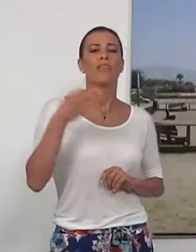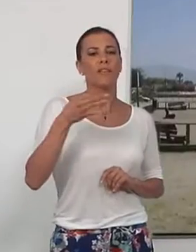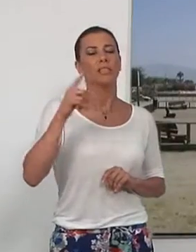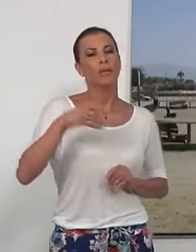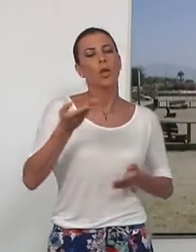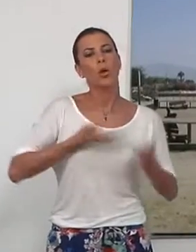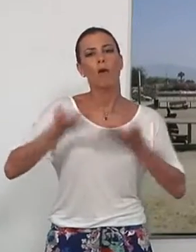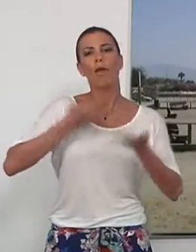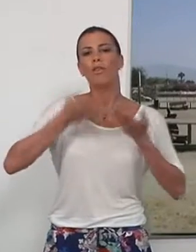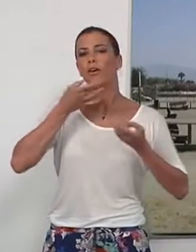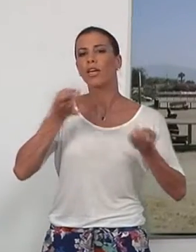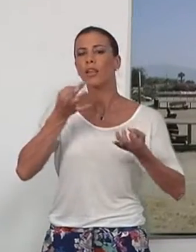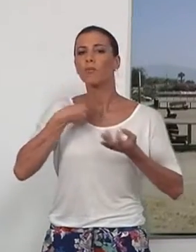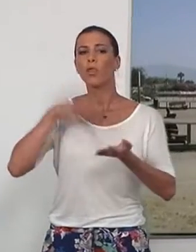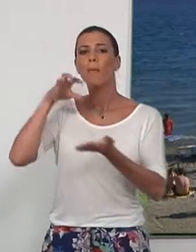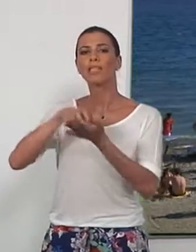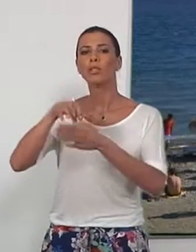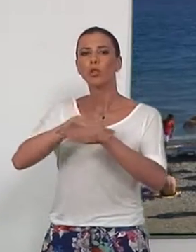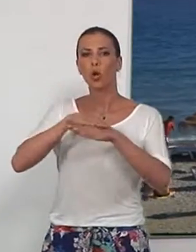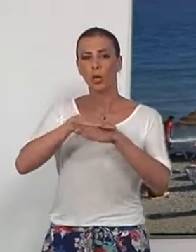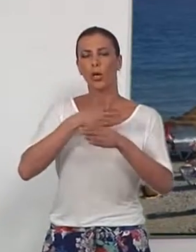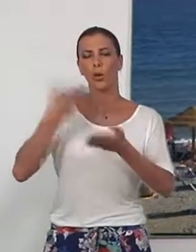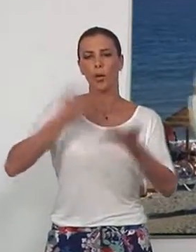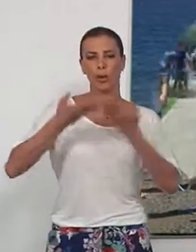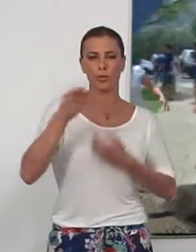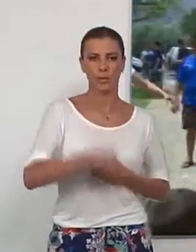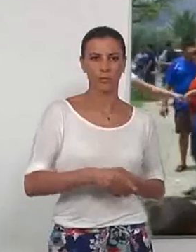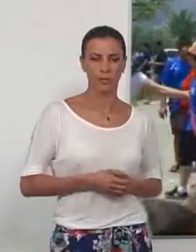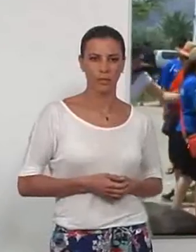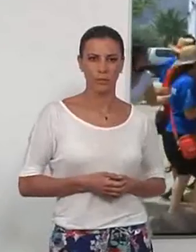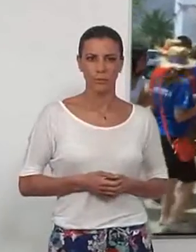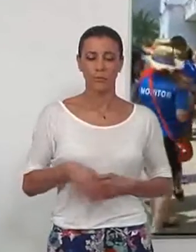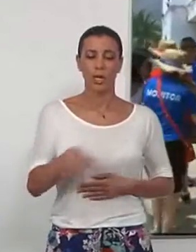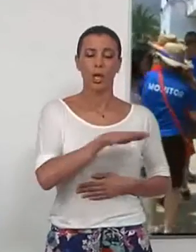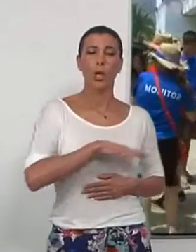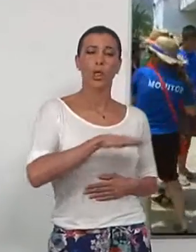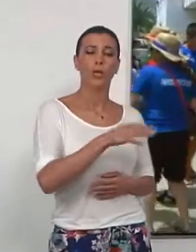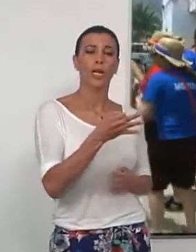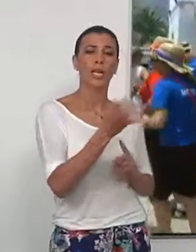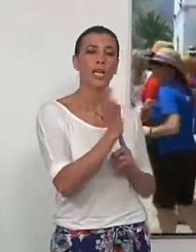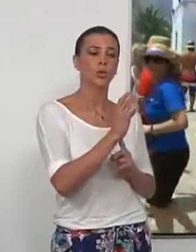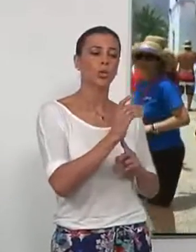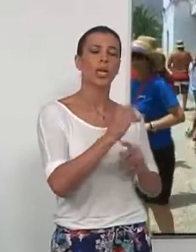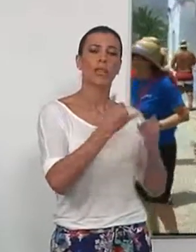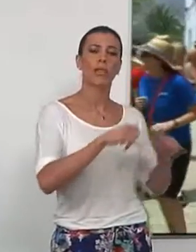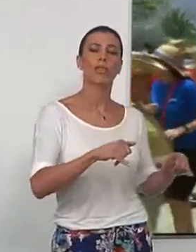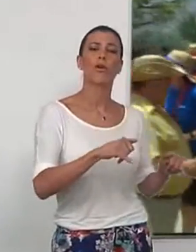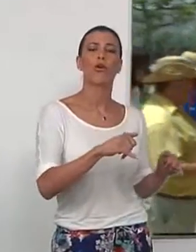los departamentos del Gobierno. La localidad de Carchuna celebrará las fiestas patronales en honor de la